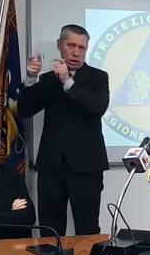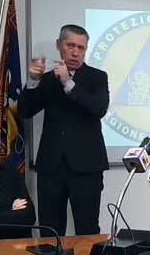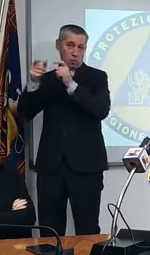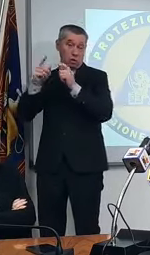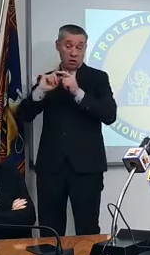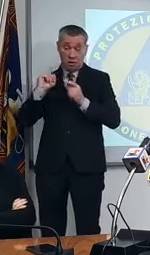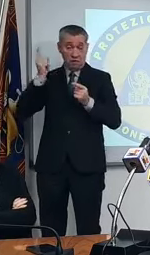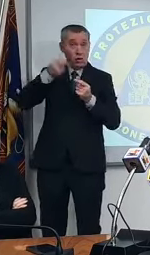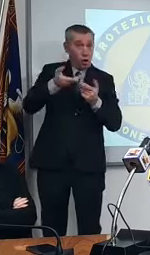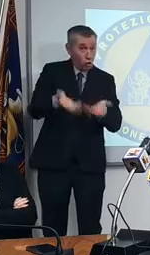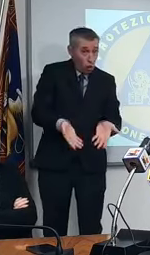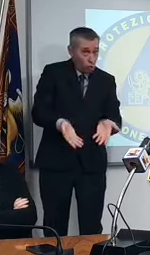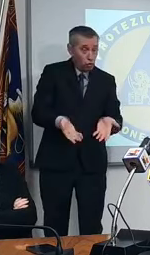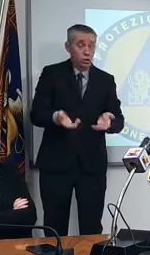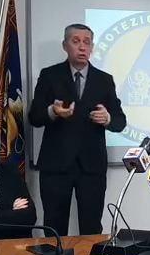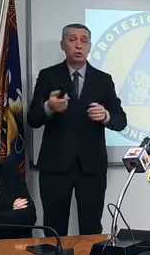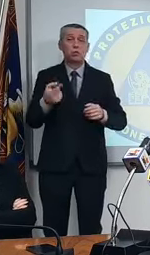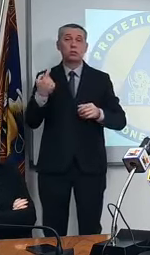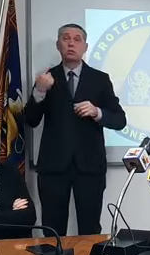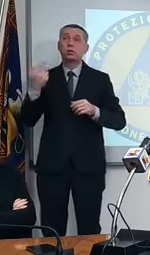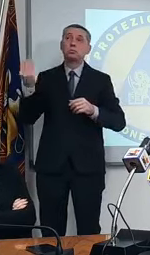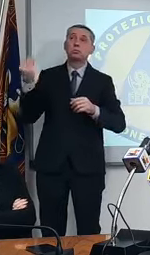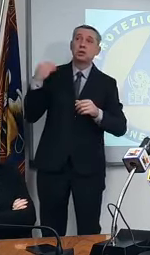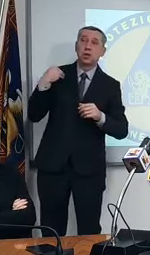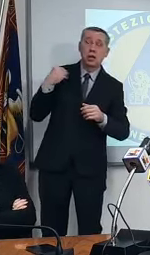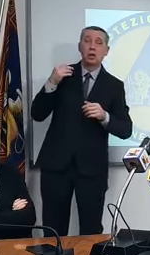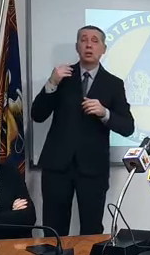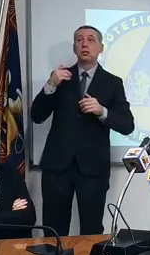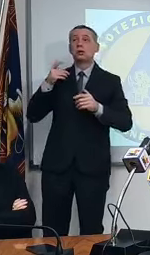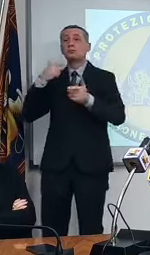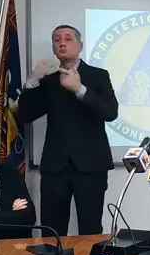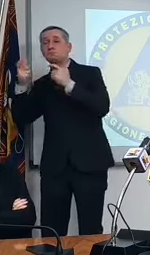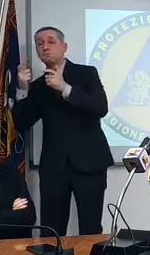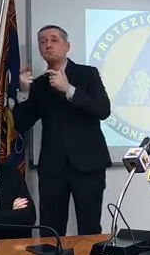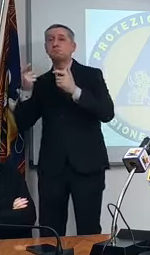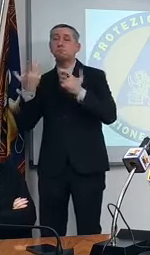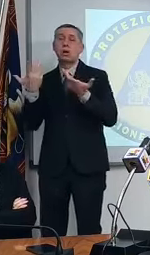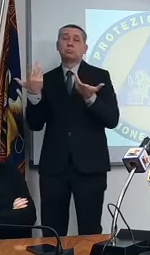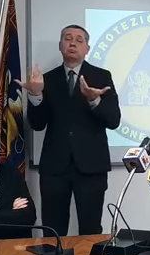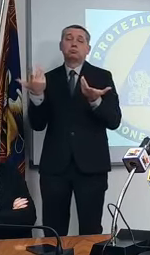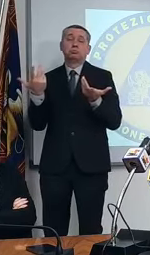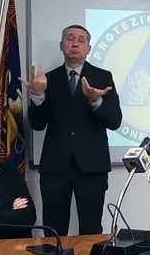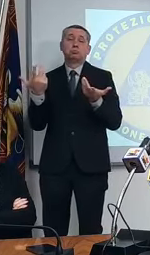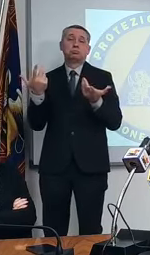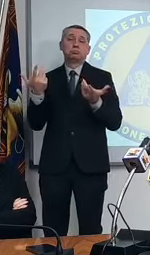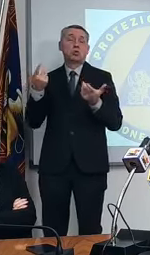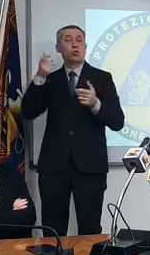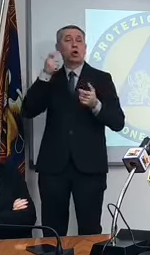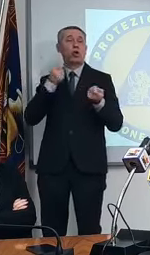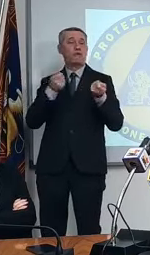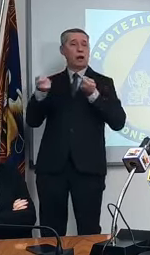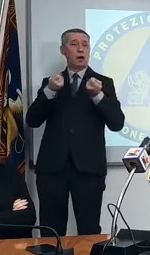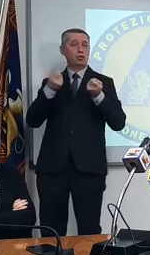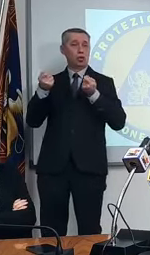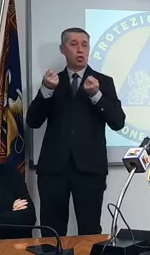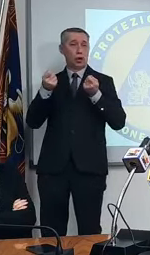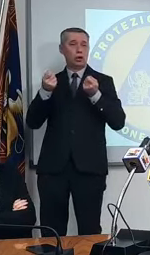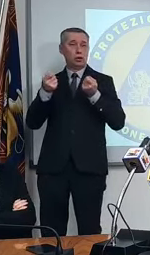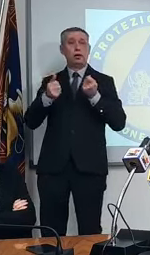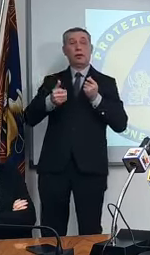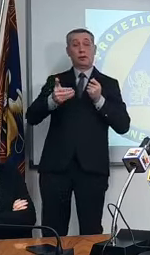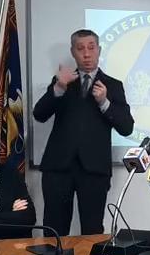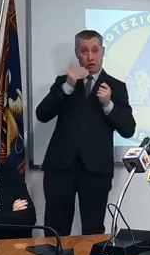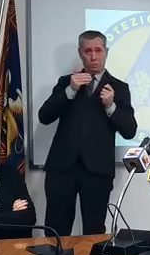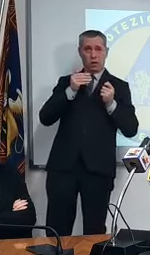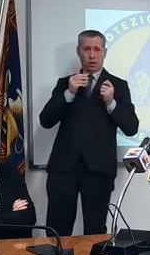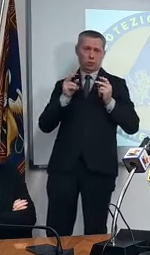che diciamo che si è formata i governatori si incontreranno prima per fare un punto diciamo